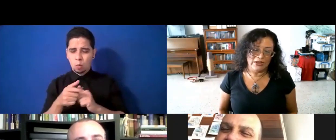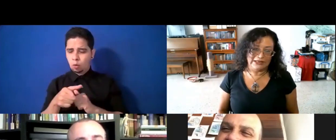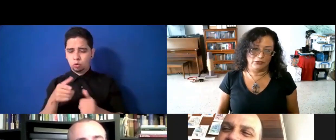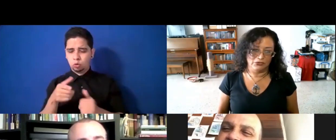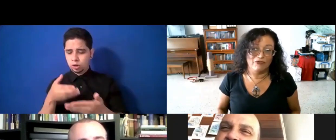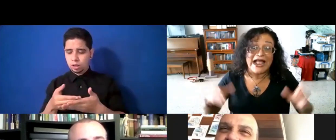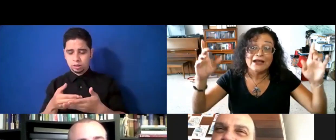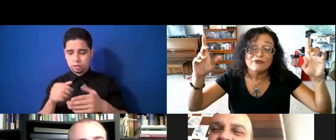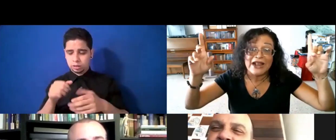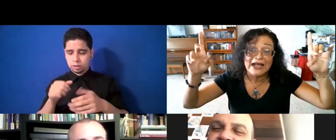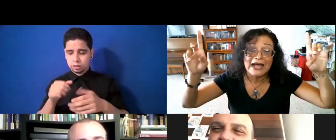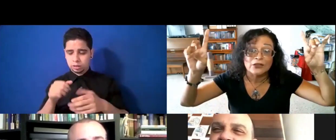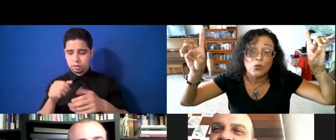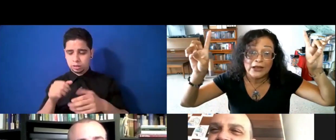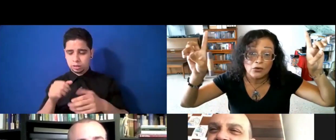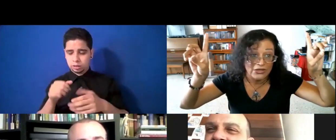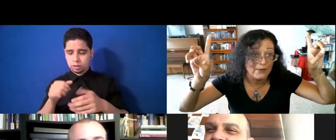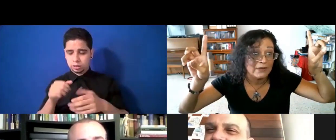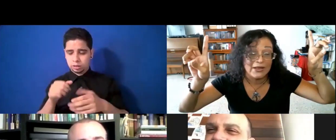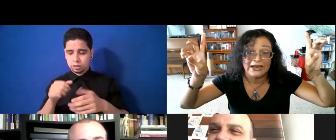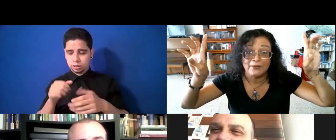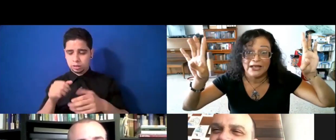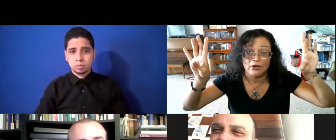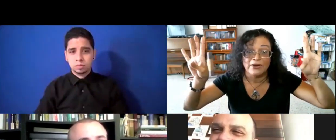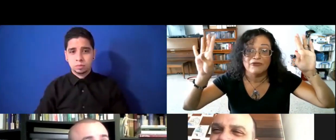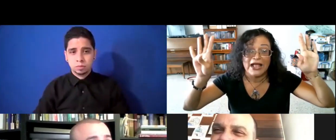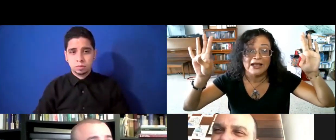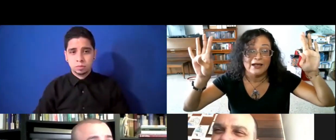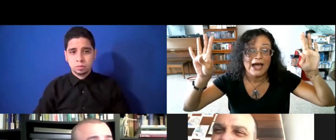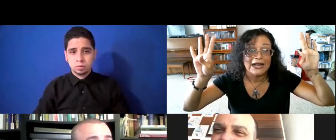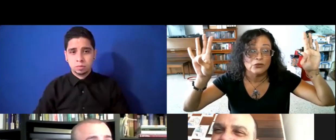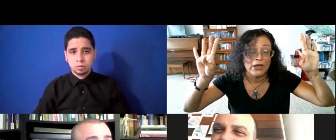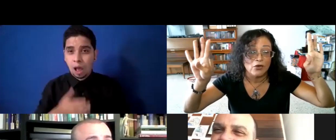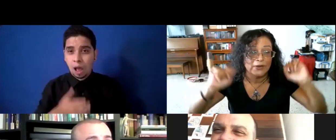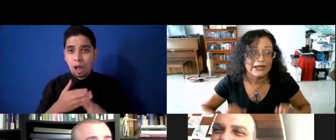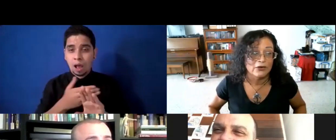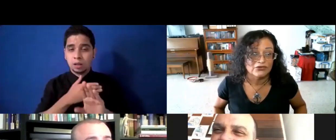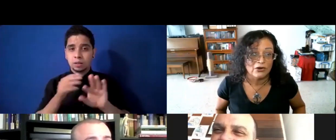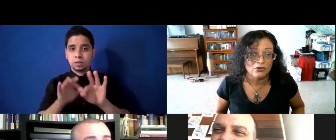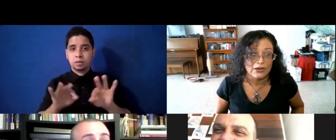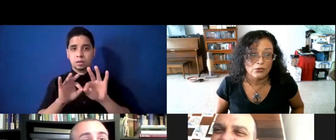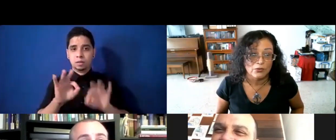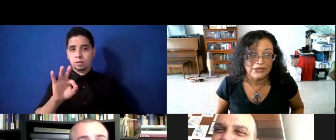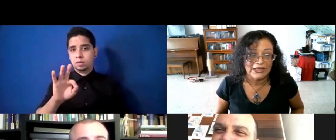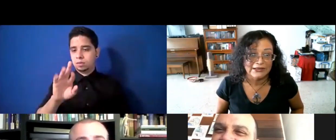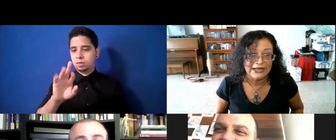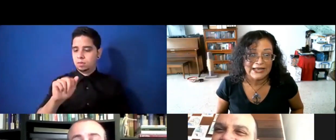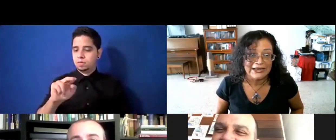Cuéntanos. Bueno, yo vengo de la industria... Déjame explicar bien el nombre. Fran Arduengo, para que José L.O.W. lo pueda tener ahí.